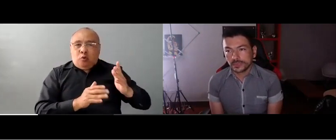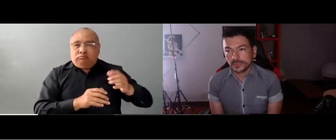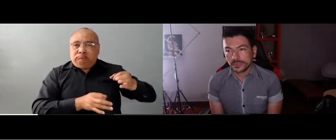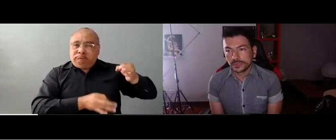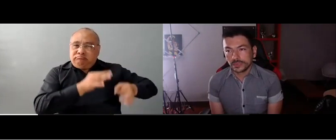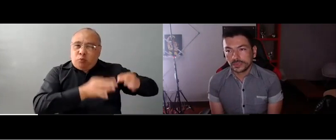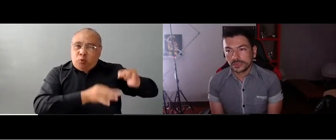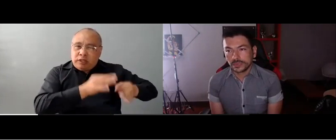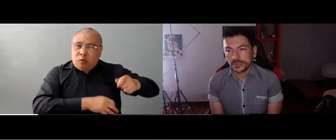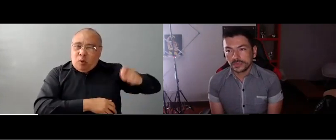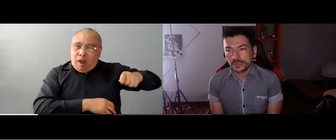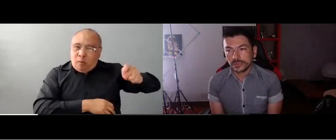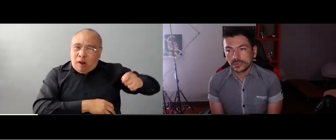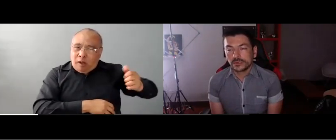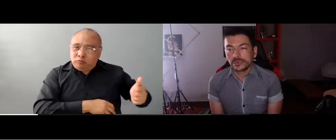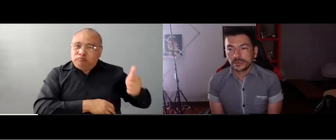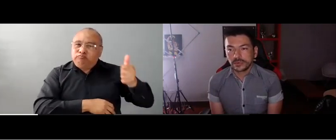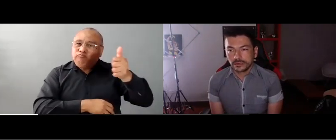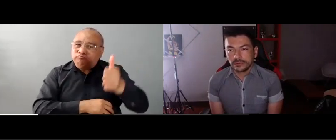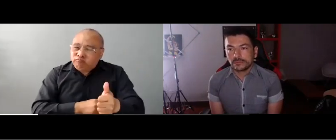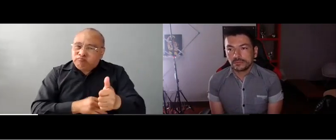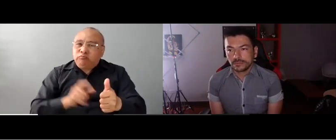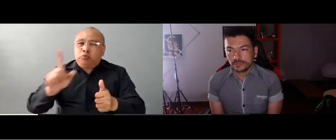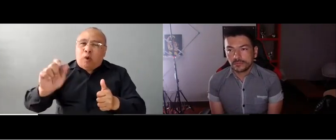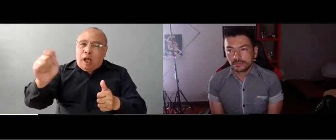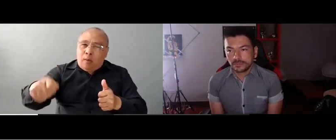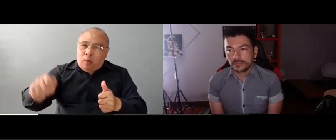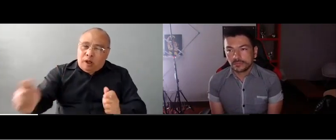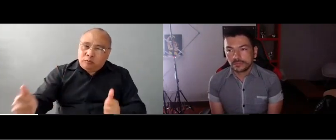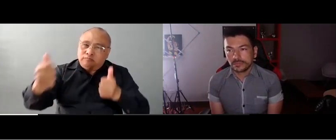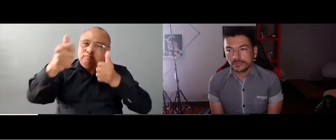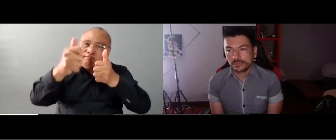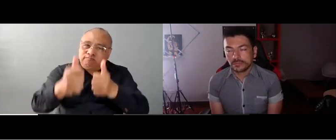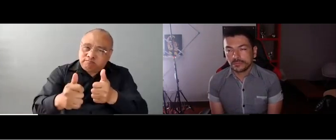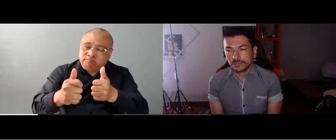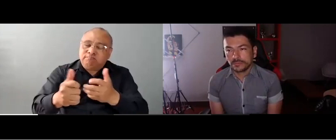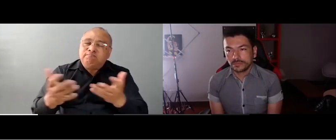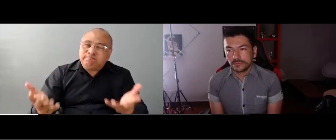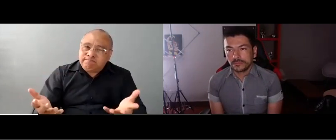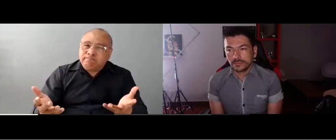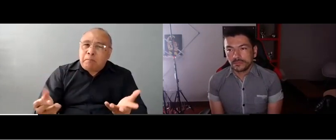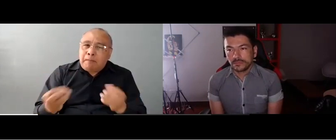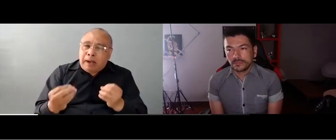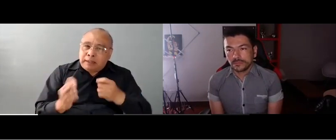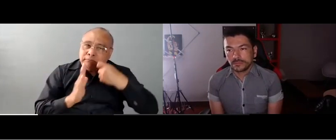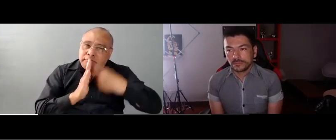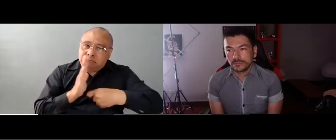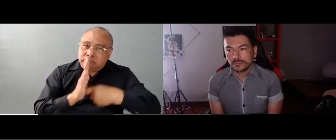Nosotros, como FENASCOL, pues, tenemos nuestra postura y también tenemos nuestros analistas, nuestros